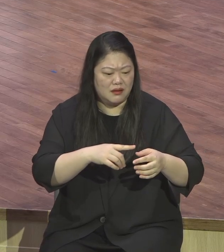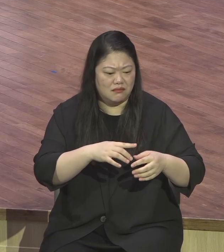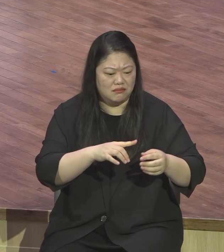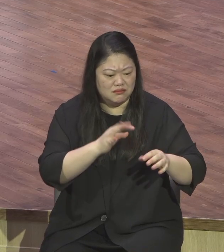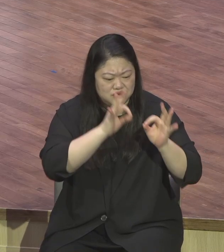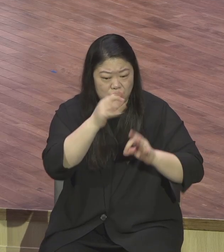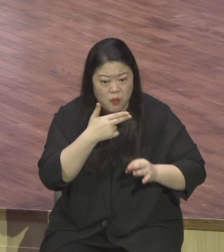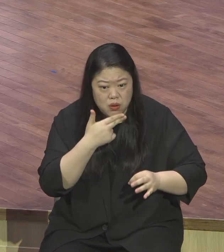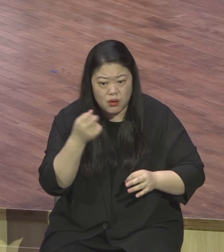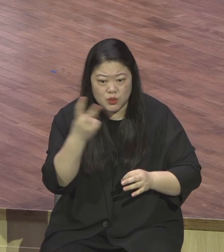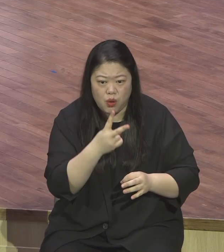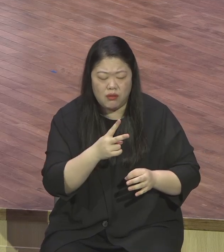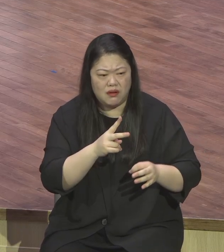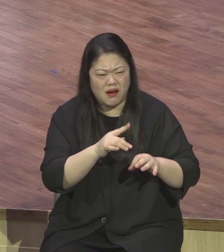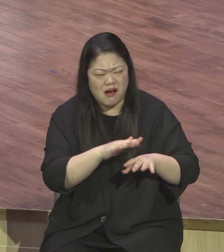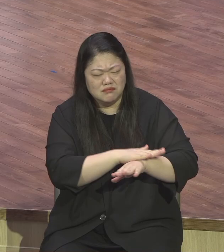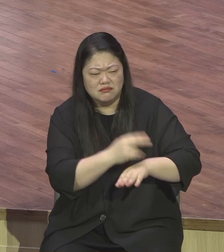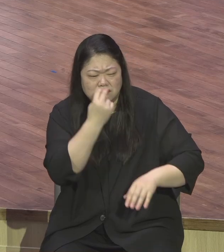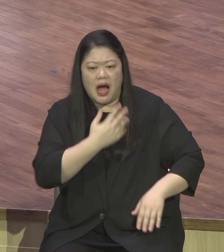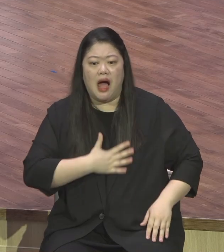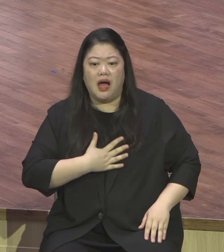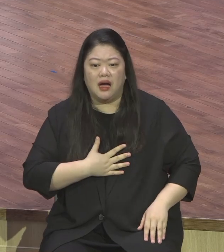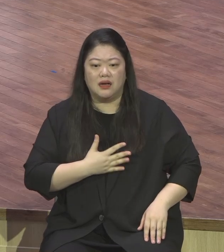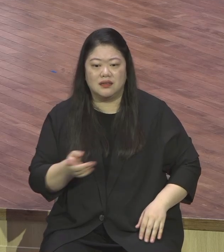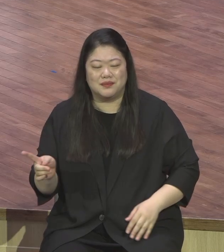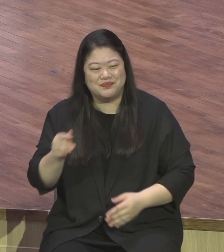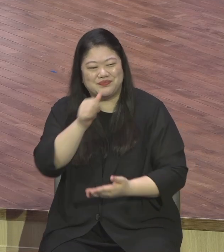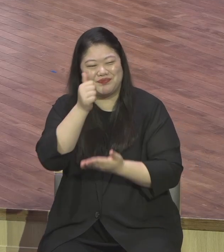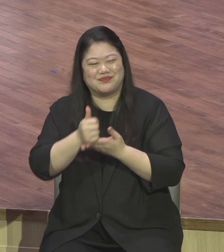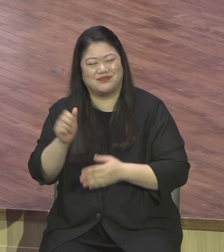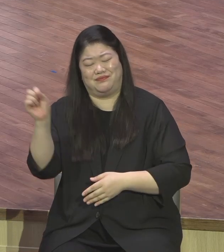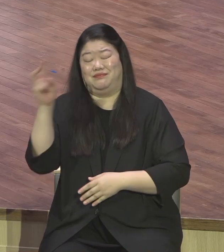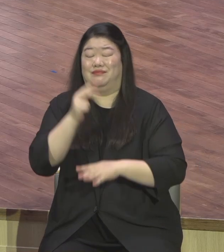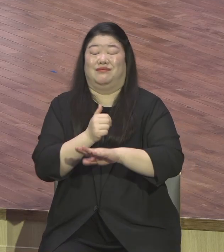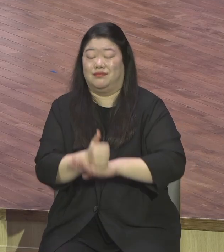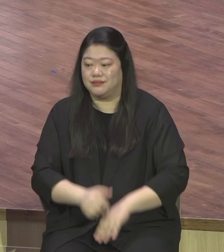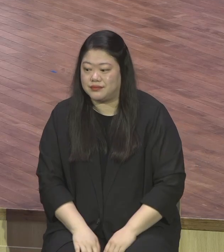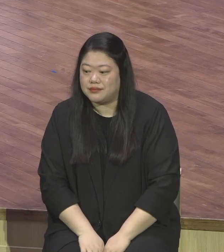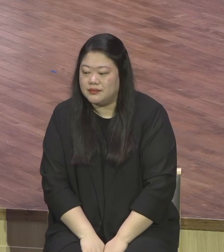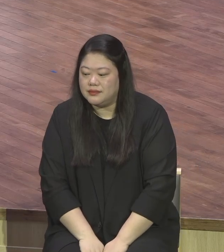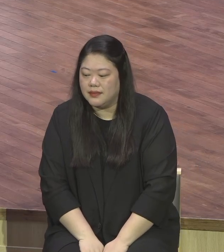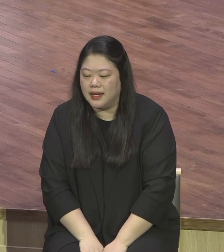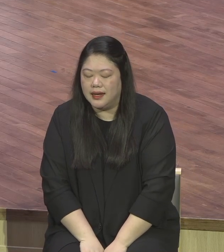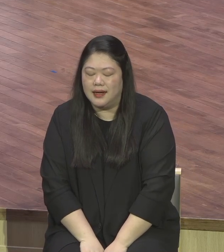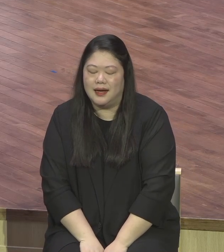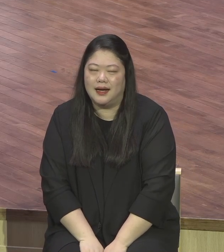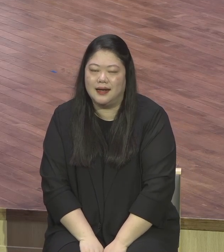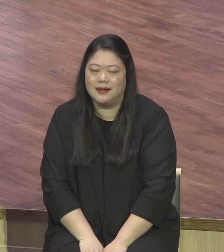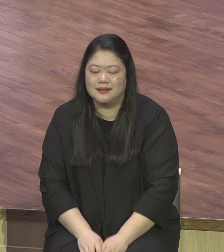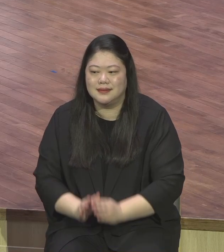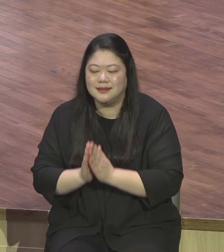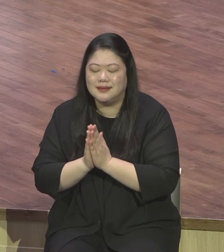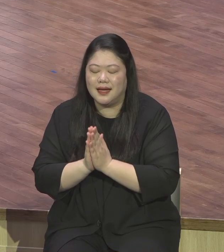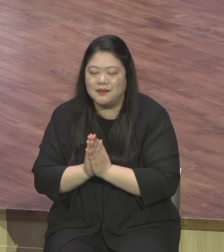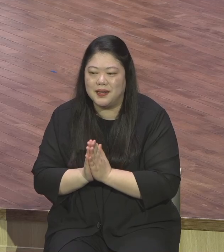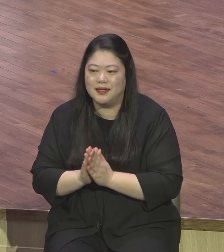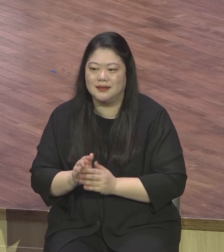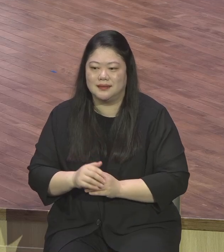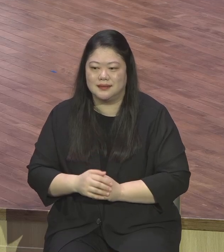차장인도 그거 보통 어른 거 아니야 그러니까 딱 몇 맘만 정해서 해라 그 부담스러워서 안 나온다 부담스러워서 얼마나